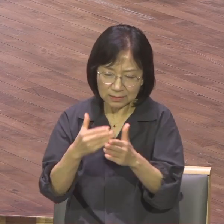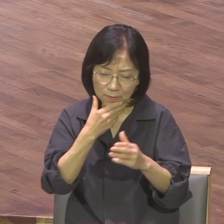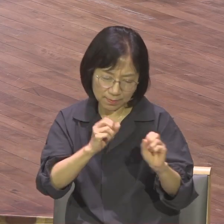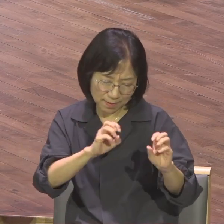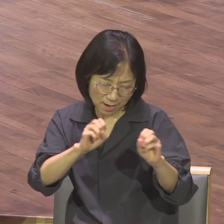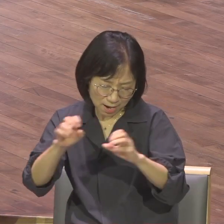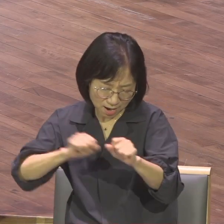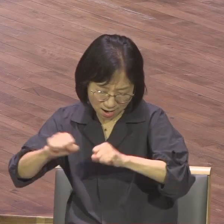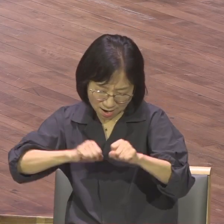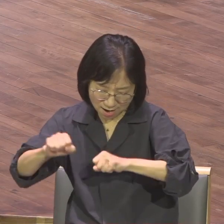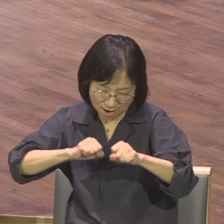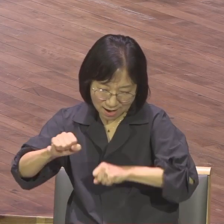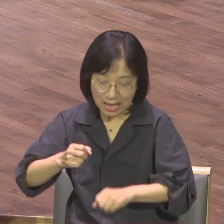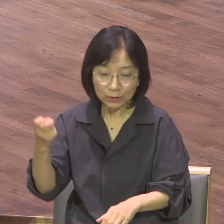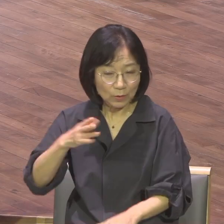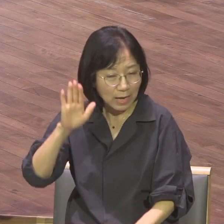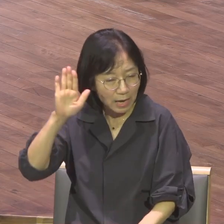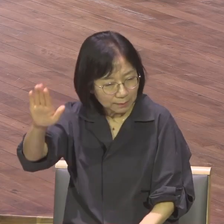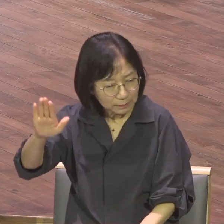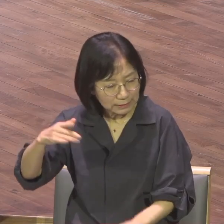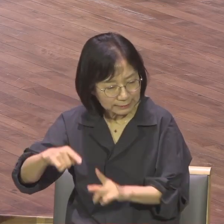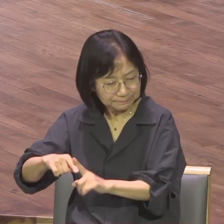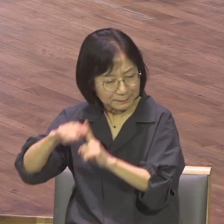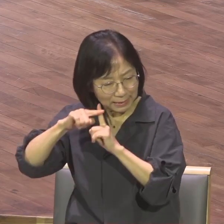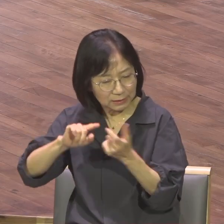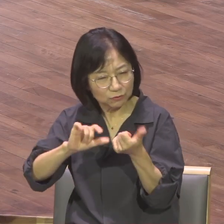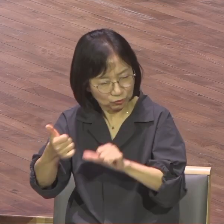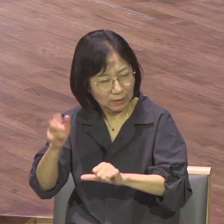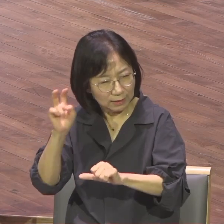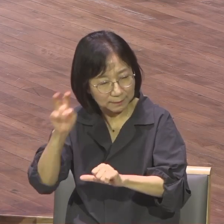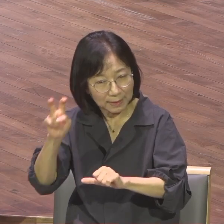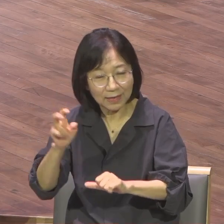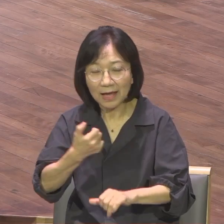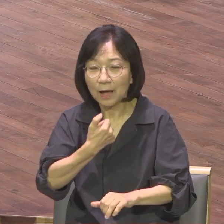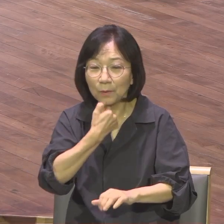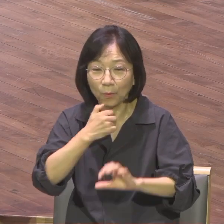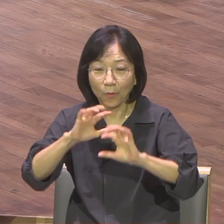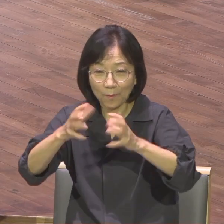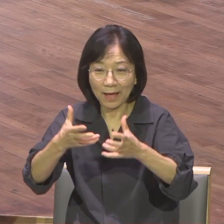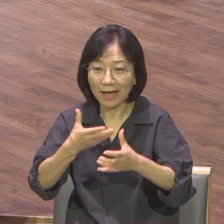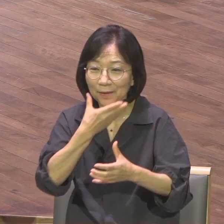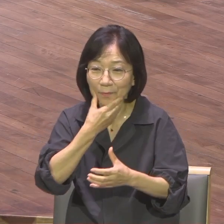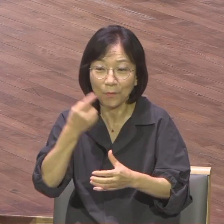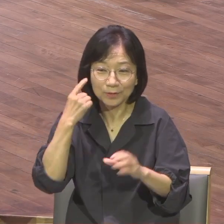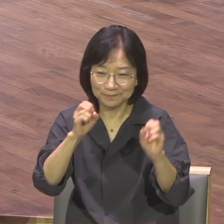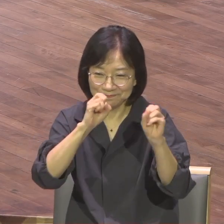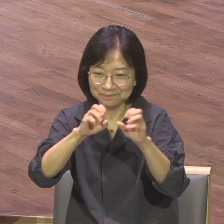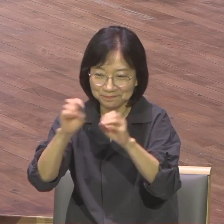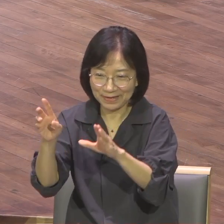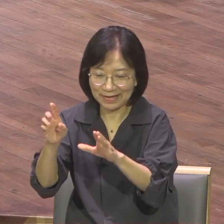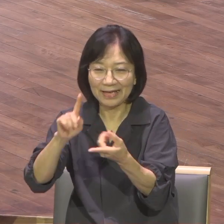어쩌면 순교까지도 각오해야 되는 로마 복음화를 마음에 품고 고백한 내용입니다.